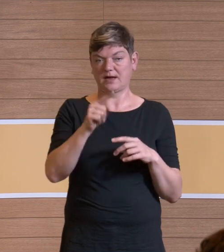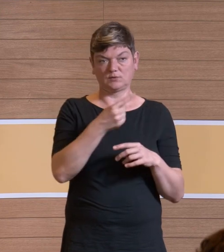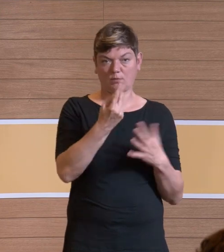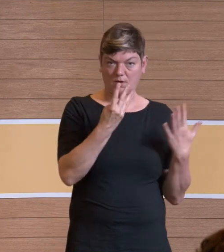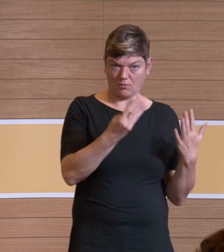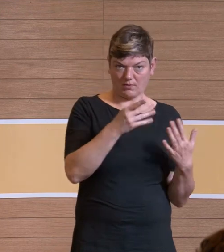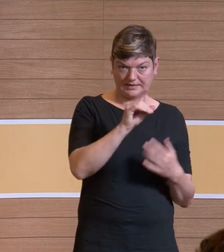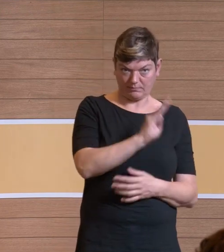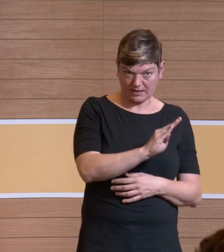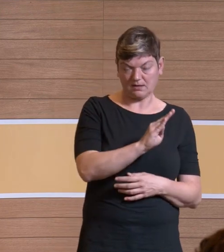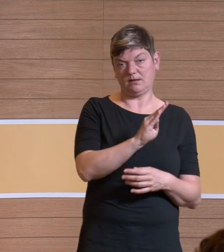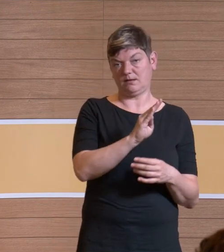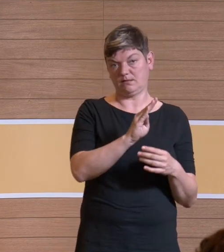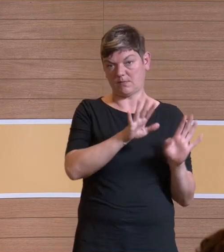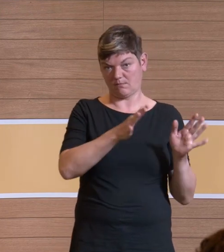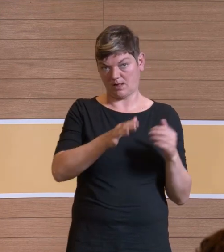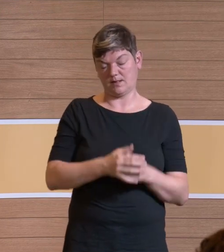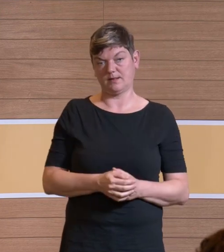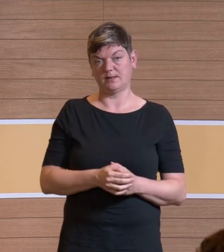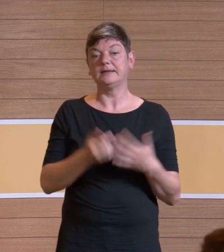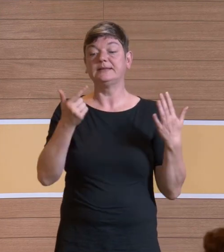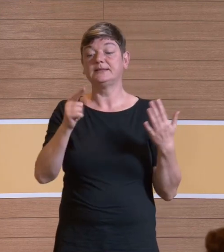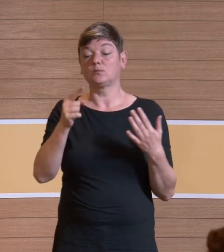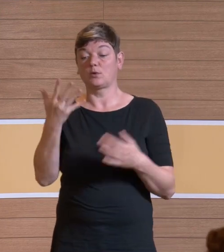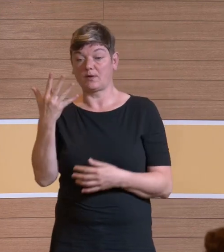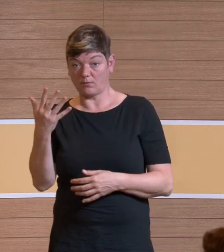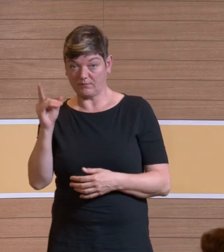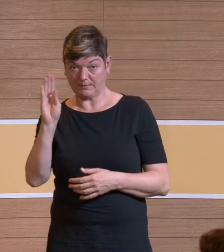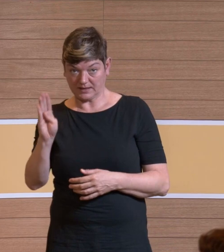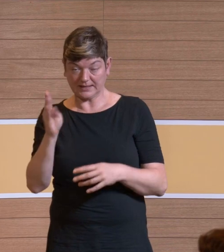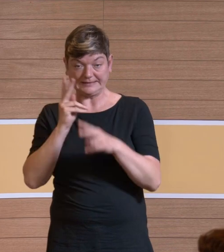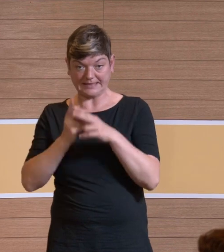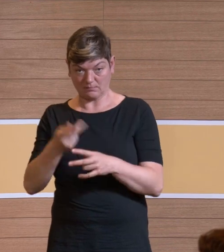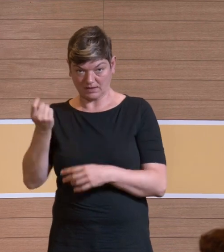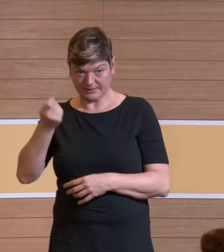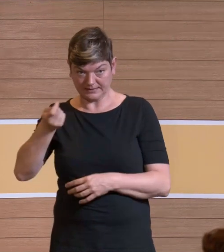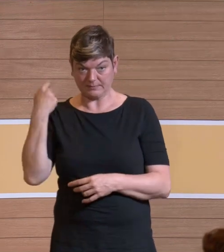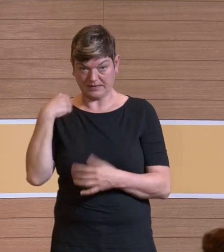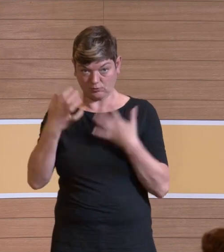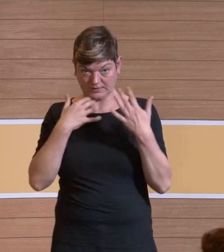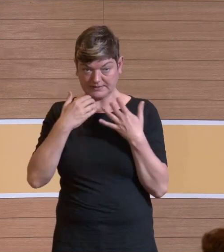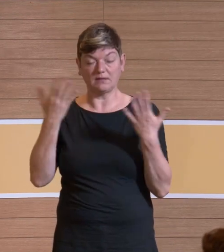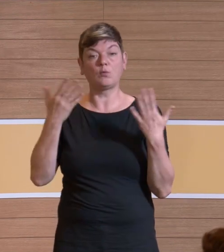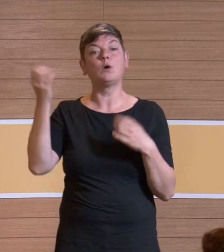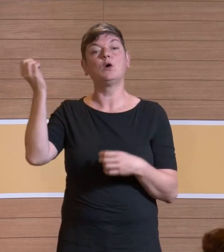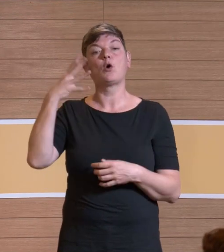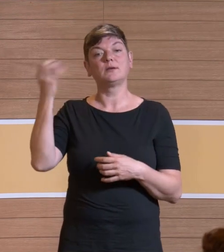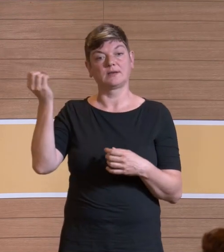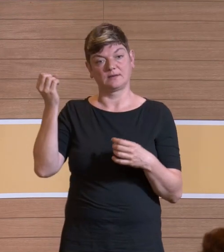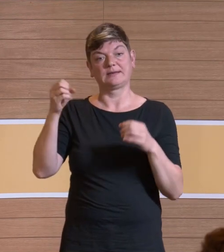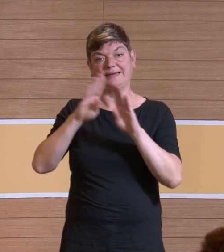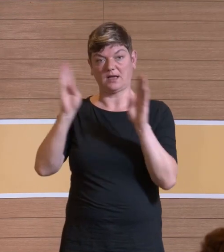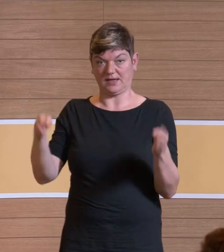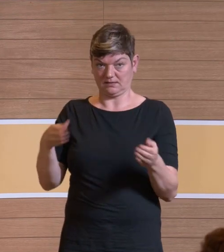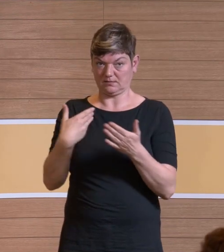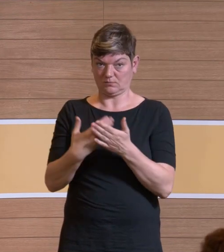Dezibel und die 7,5, die ich im Stand-by-Betrieb vorhin schon erwähnt habe, waren bei den C-Bogen-Röntgengeräten